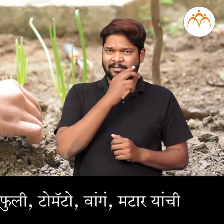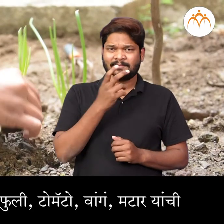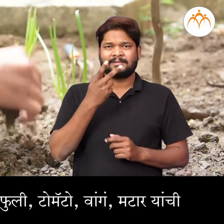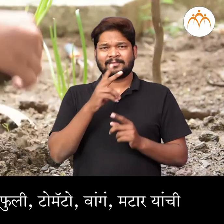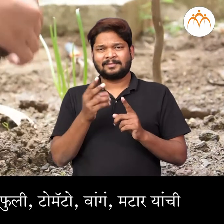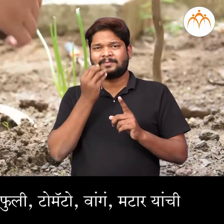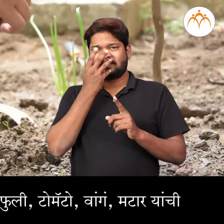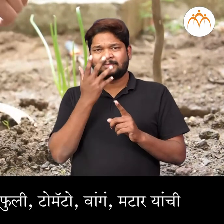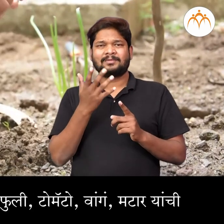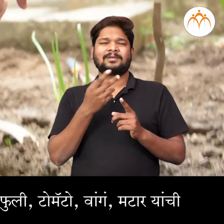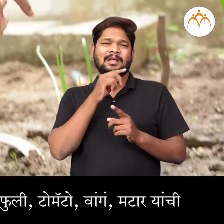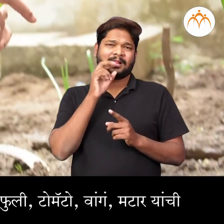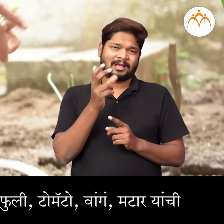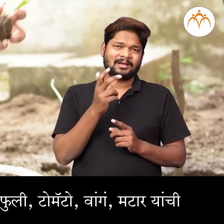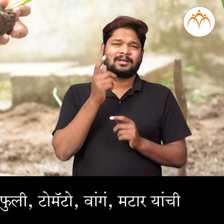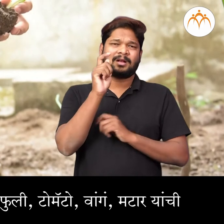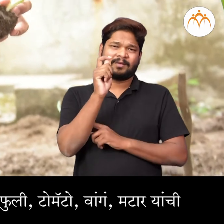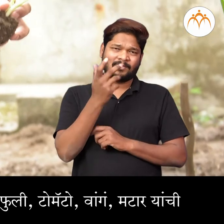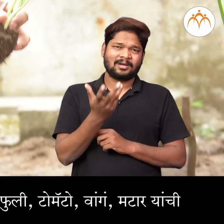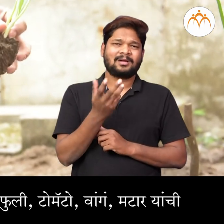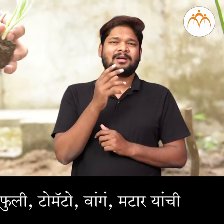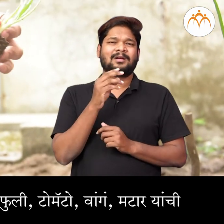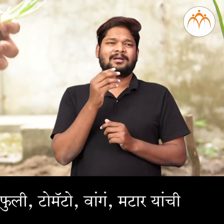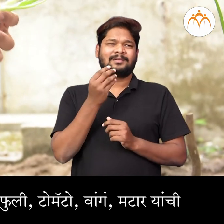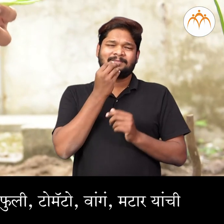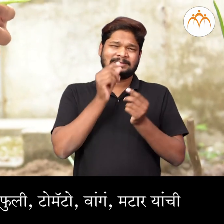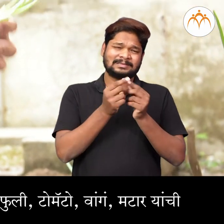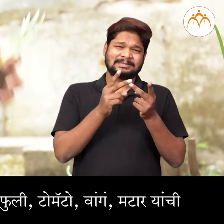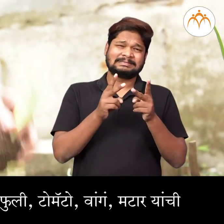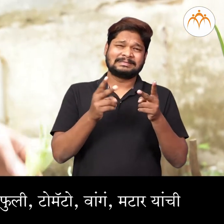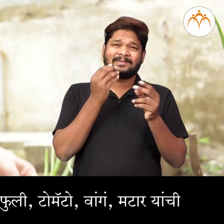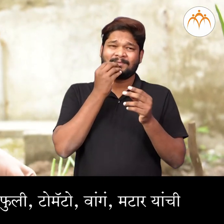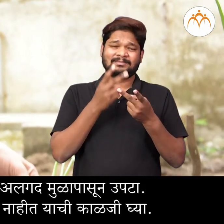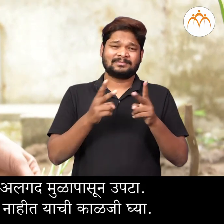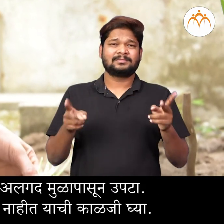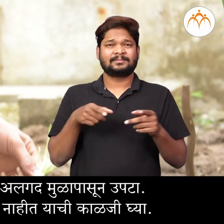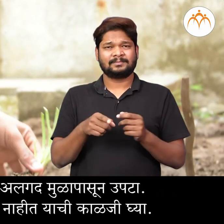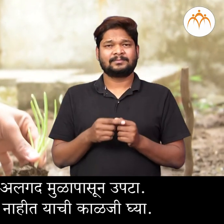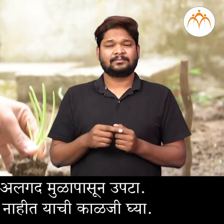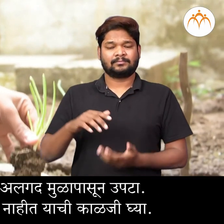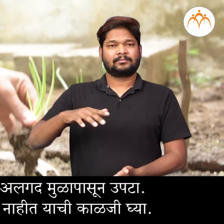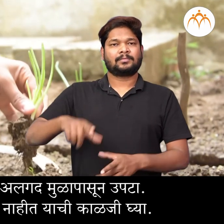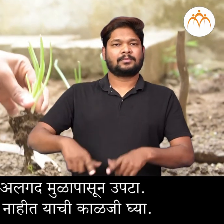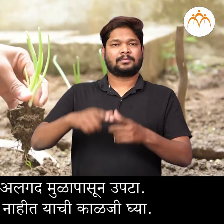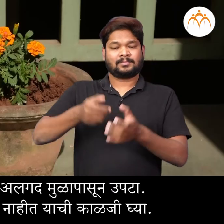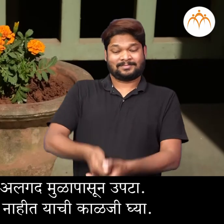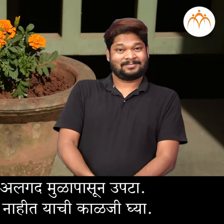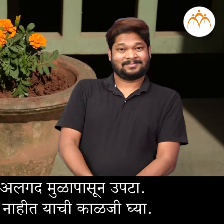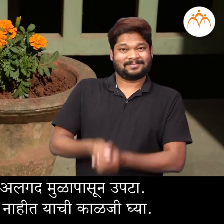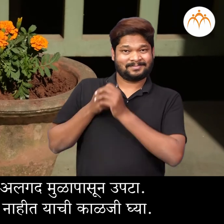कांदा आणी सदाफुली, टॉमेटो, वांग, मतार येंची छोटी रोपे जमीनी तून अलगद मुला पासून